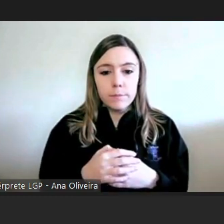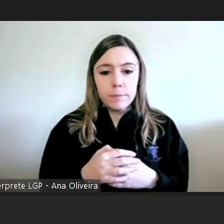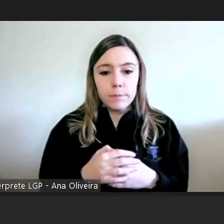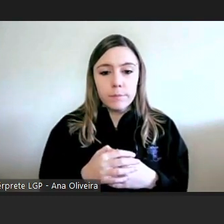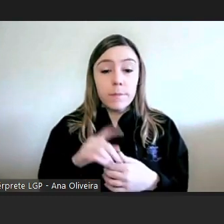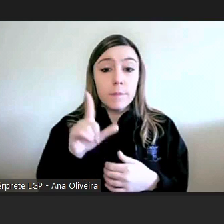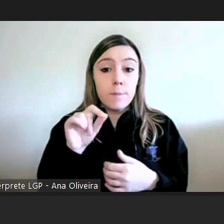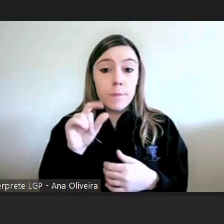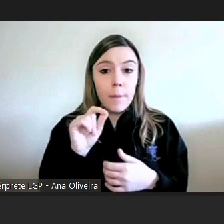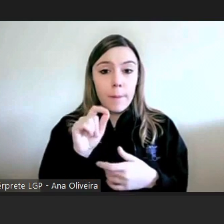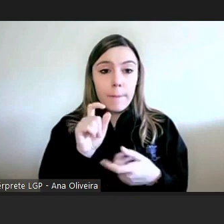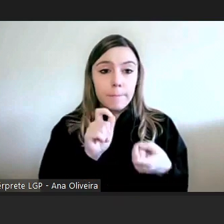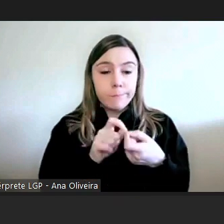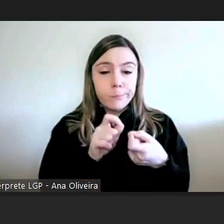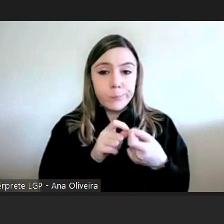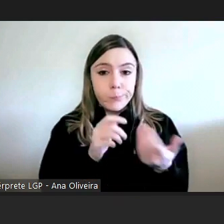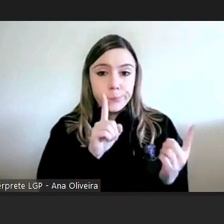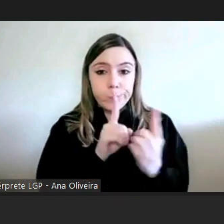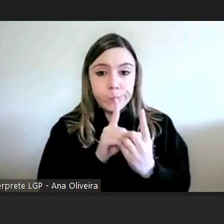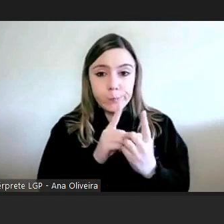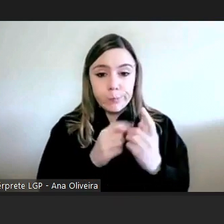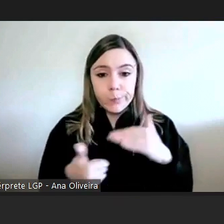e de proximidade da portaria